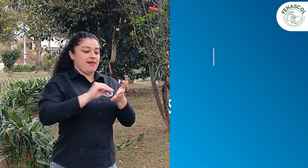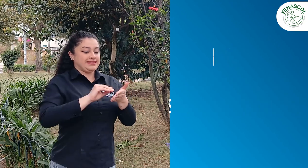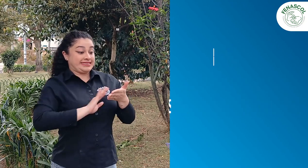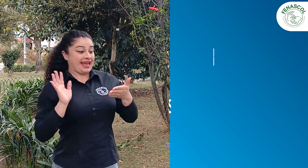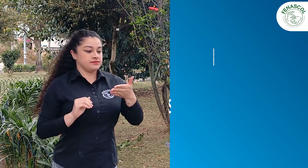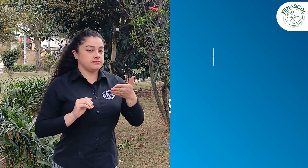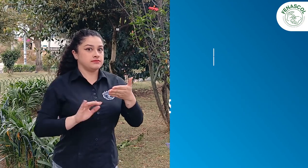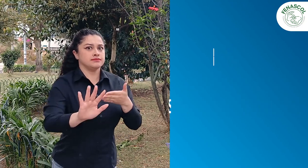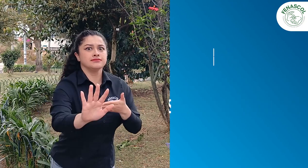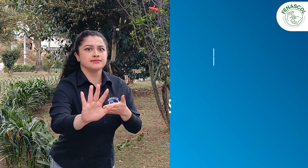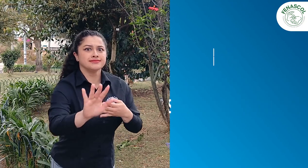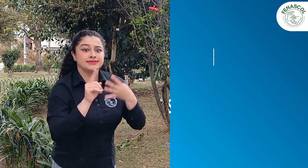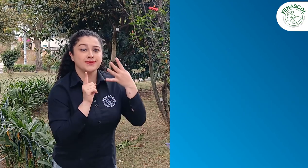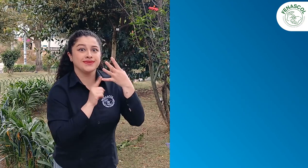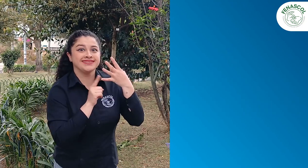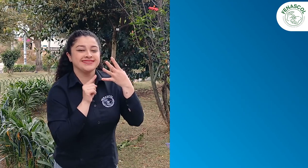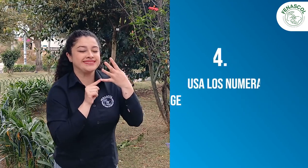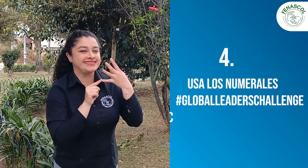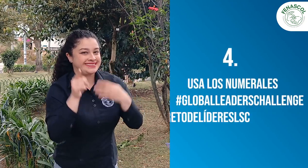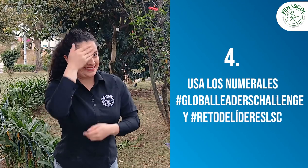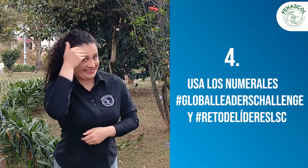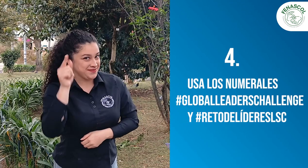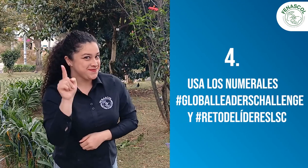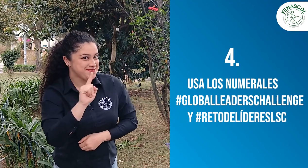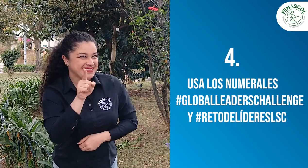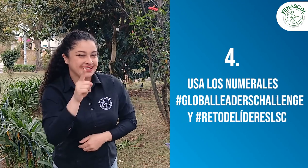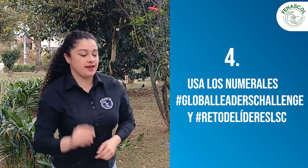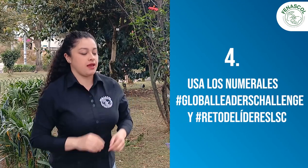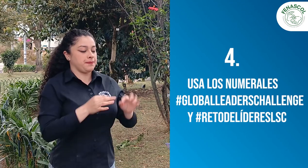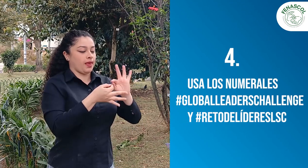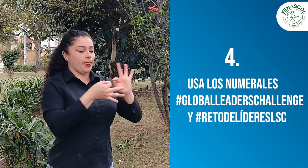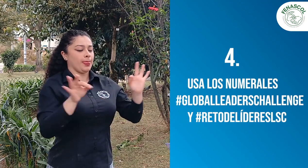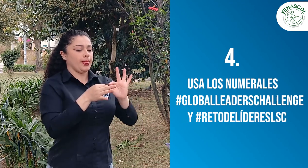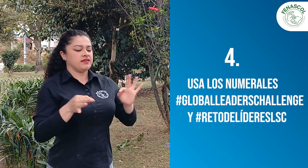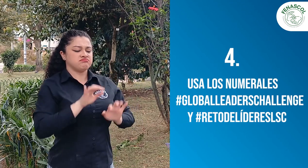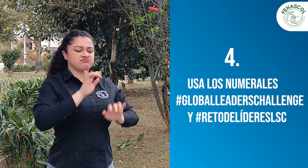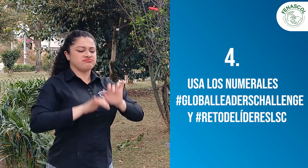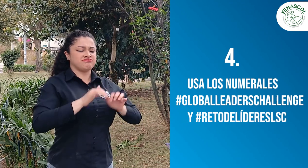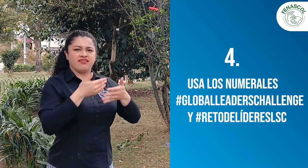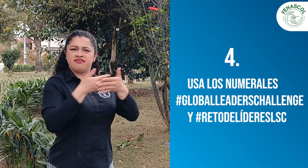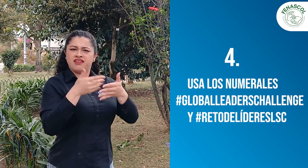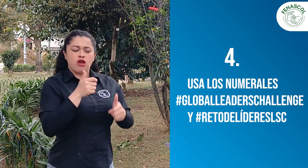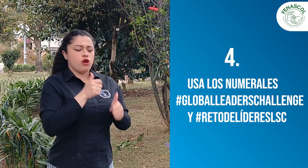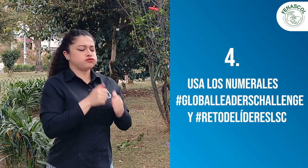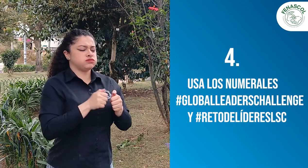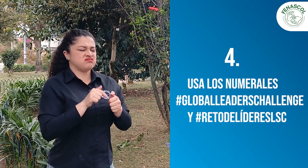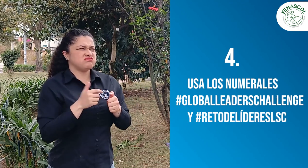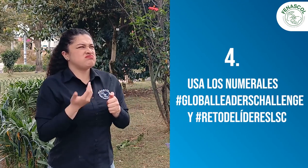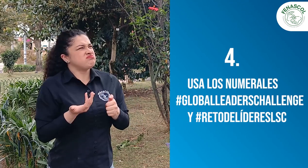El cuarto paso no lo vayas a olvidar. Asegúrate que en la descripción tengan los siguientes numerales.